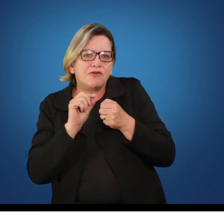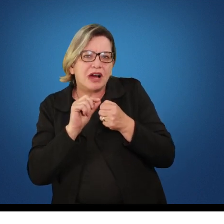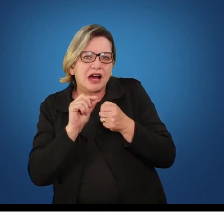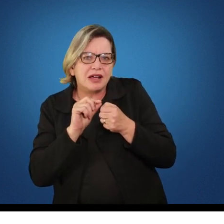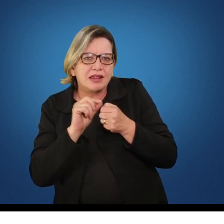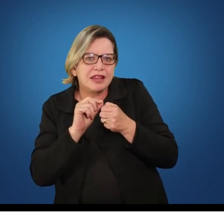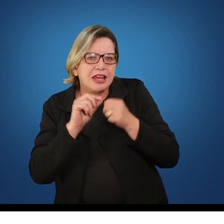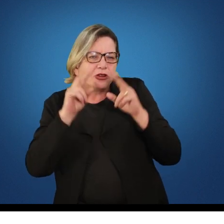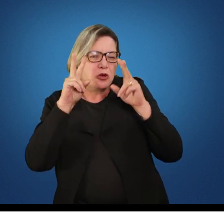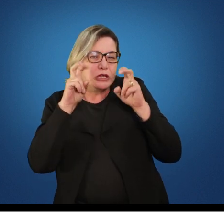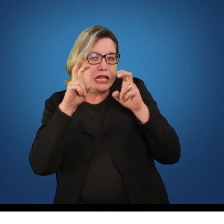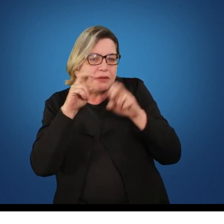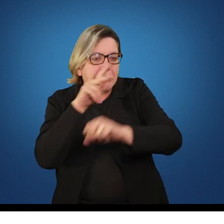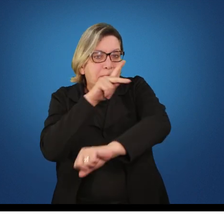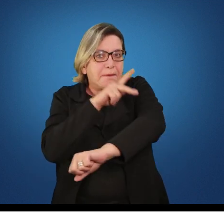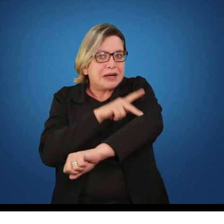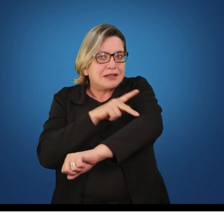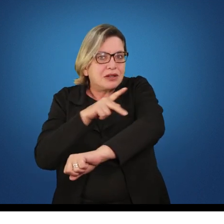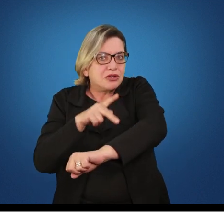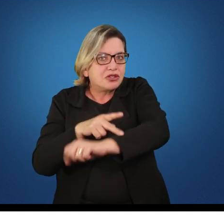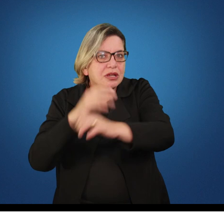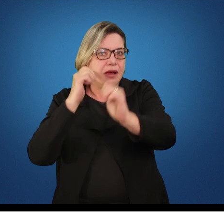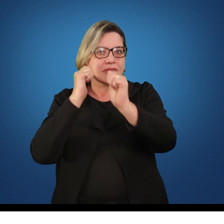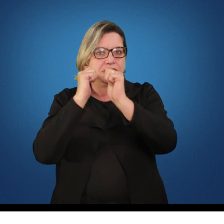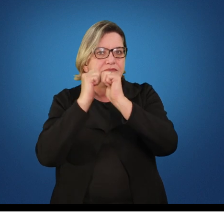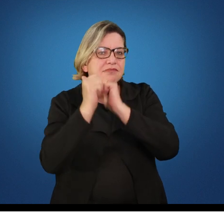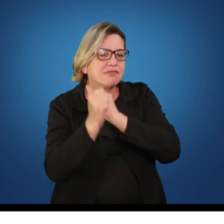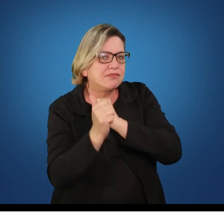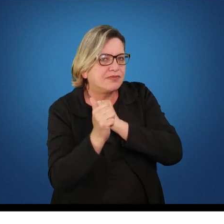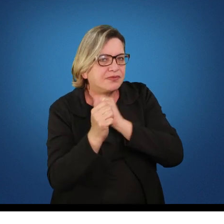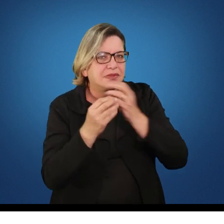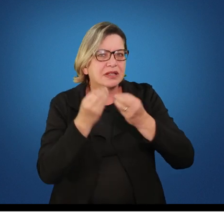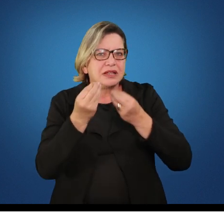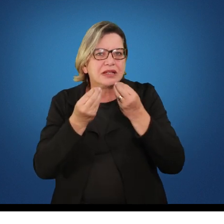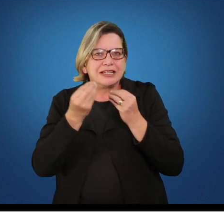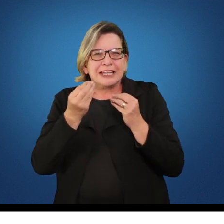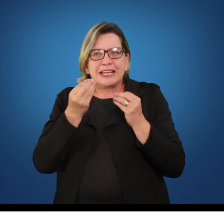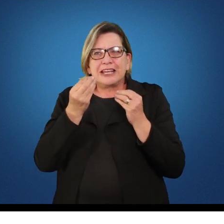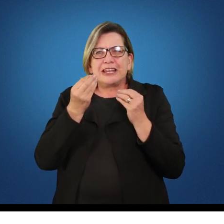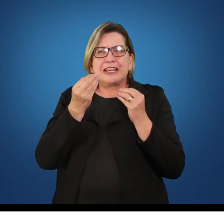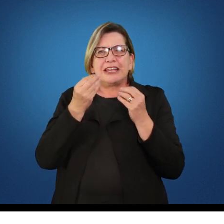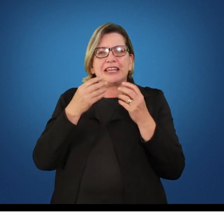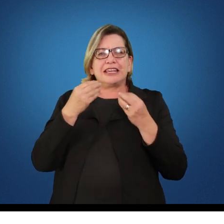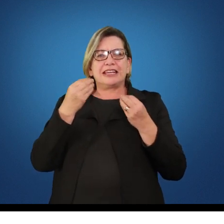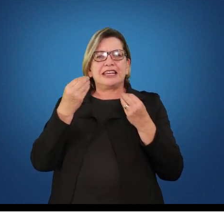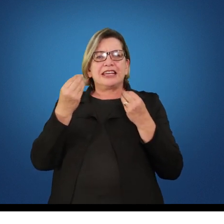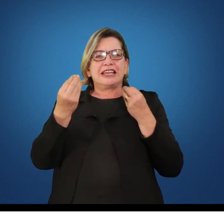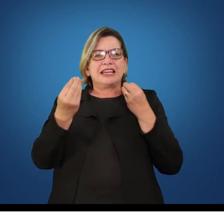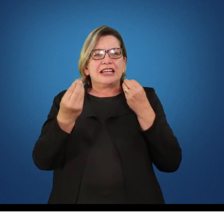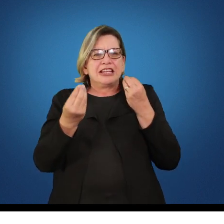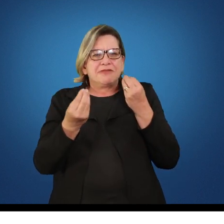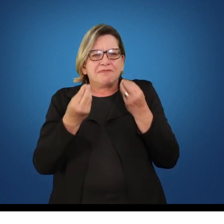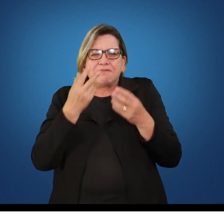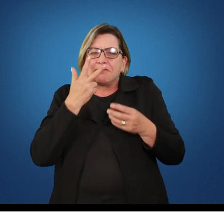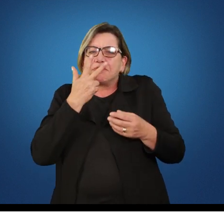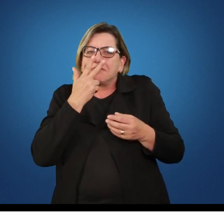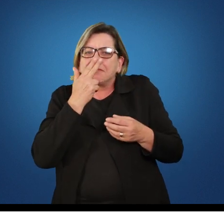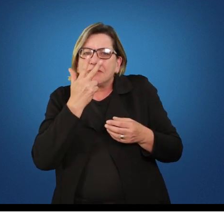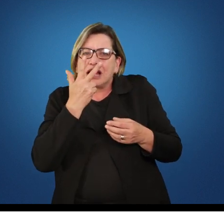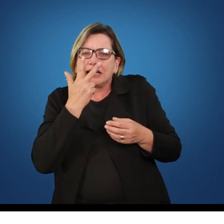termo pedagogia do esporte seja o mais parecido, o mais